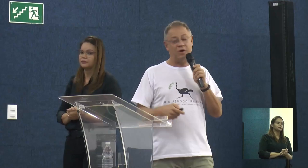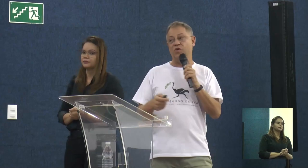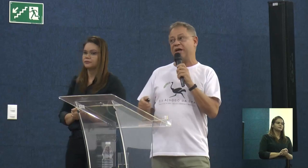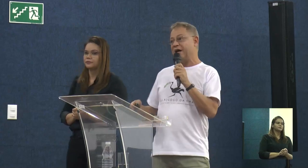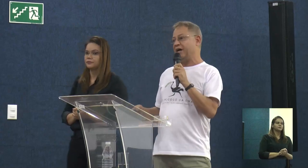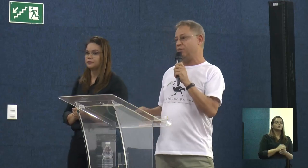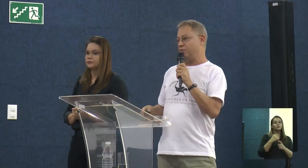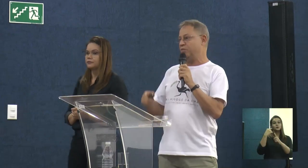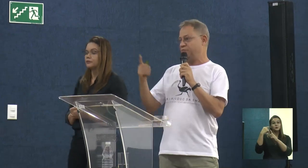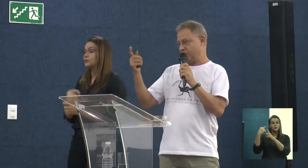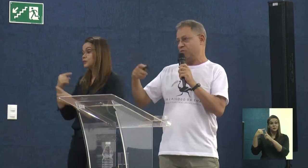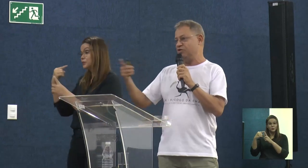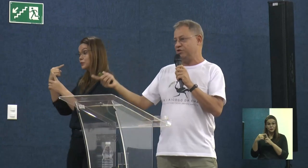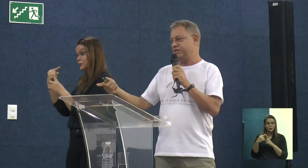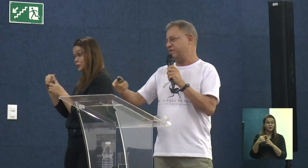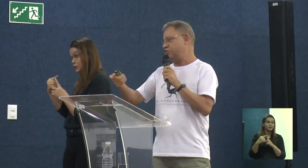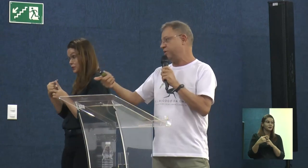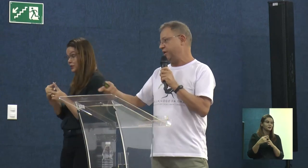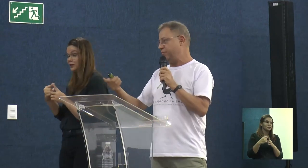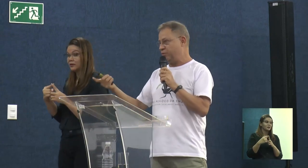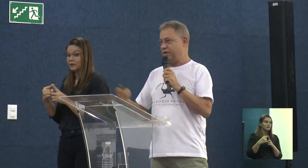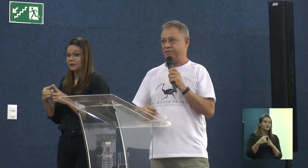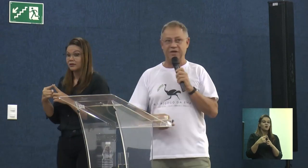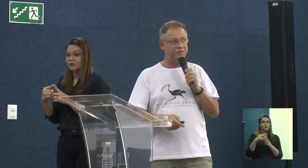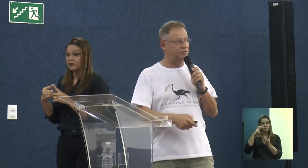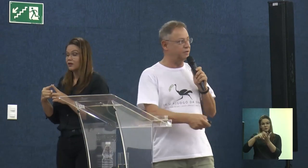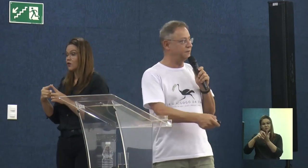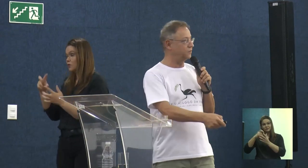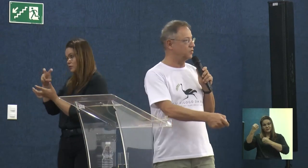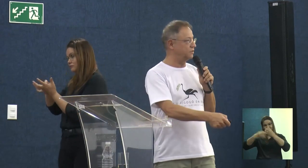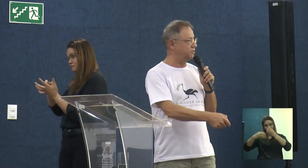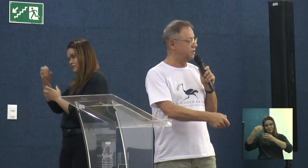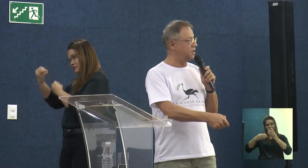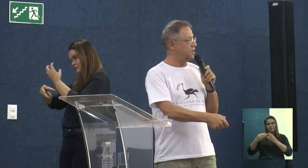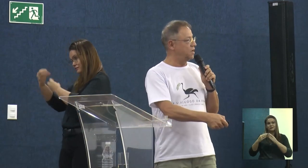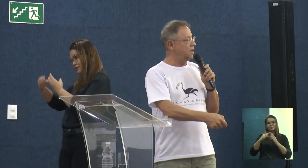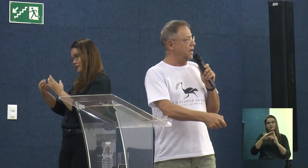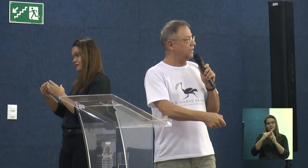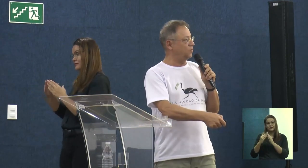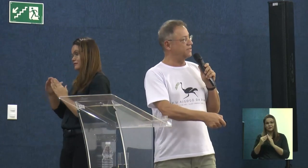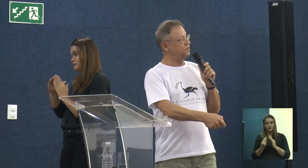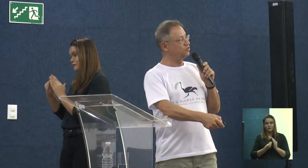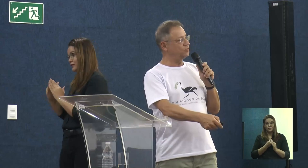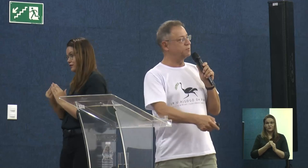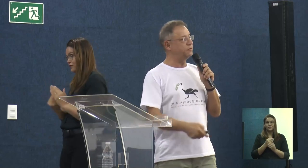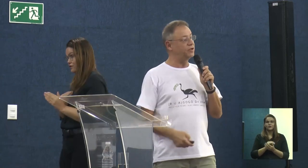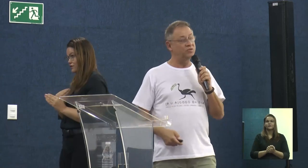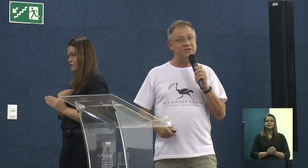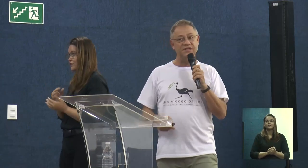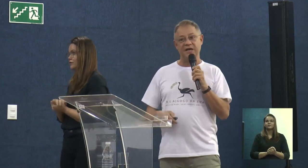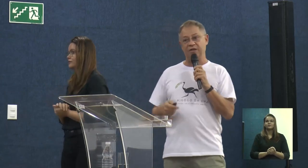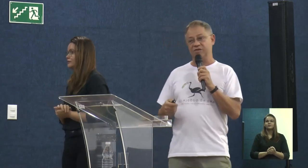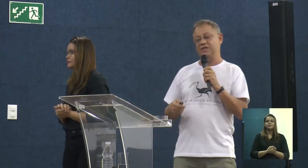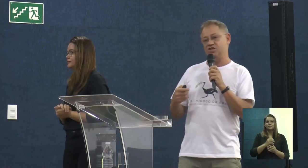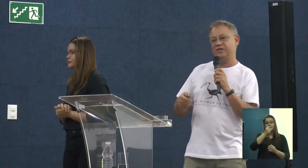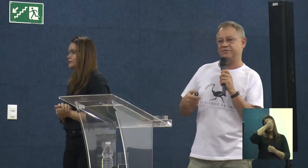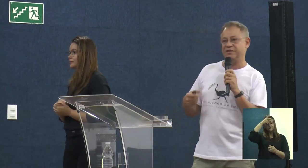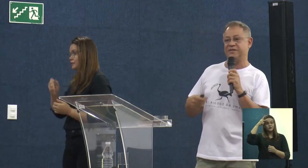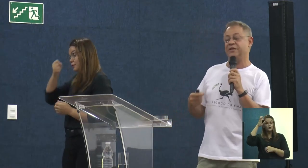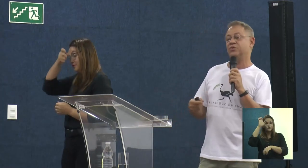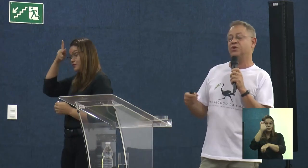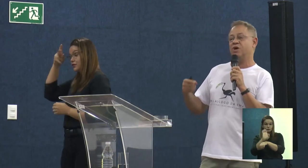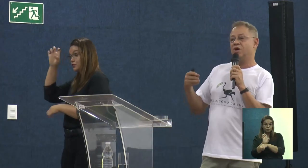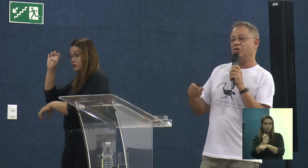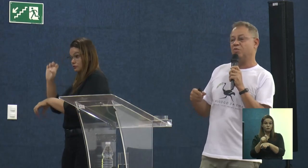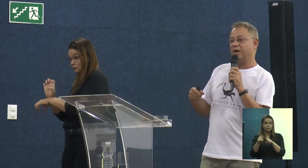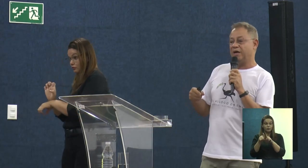E isso é um gargalo, como eu disse de manhã, para o Periferia Viva, inclusive. Atuação junto às prefeituras e estados. Sim, a gente está